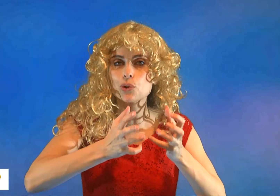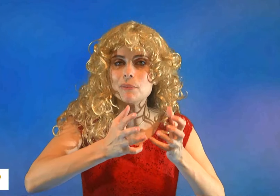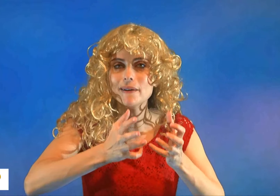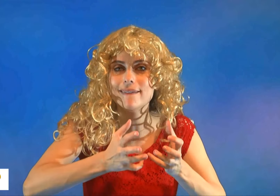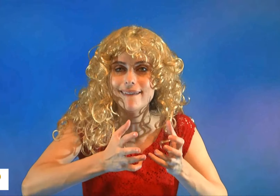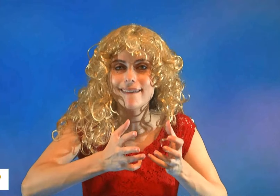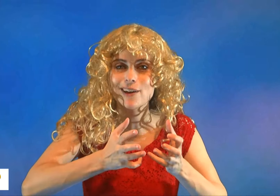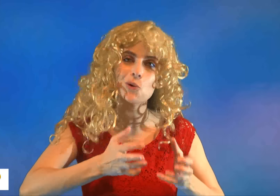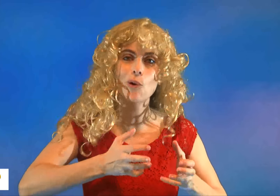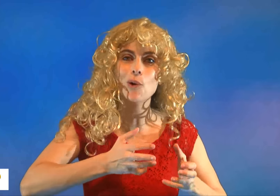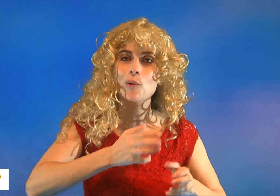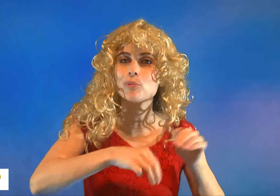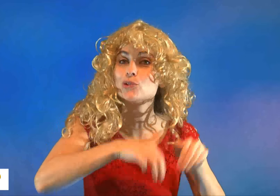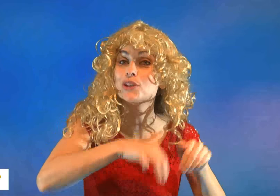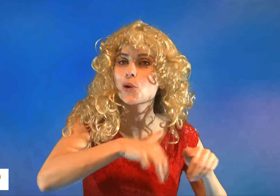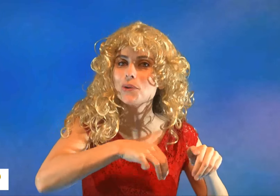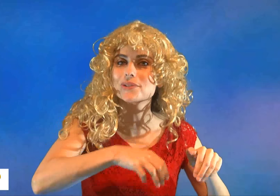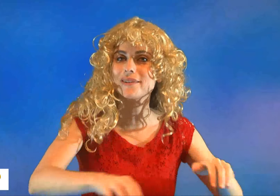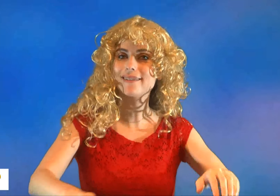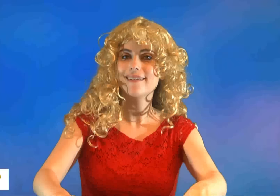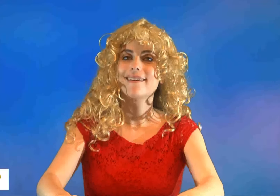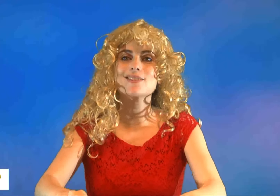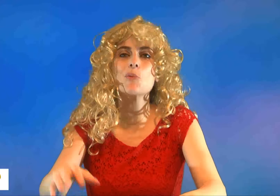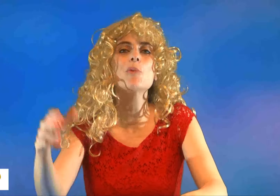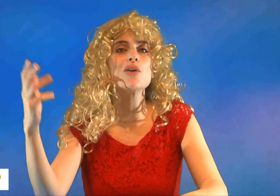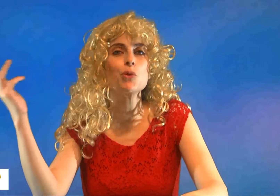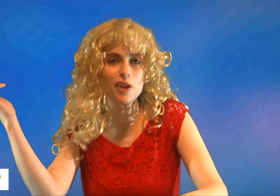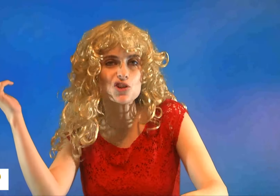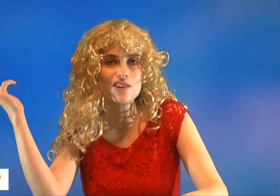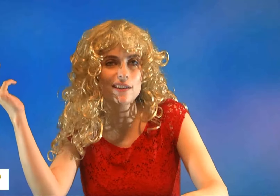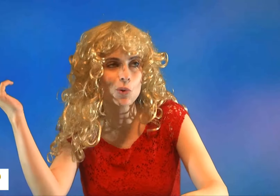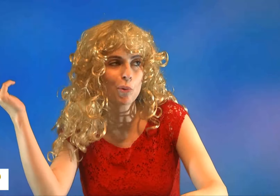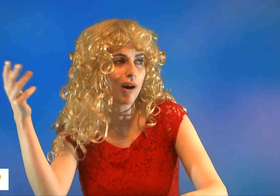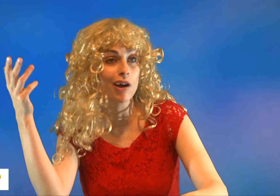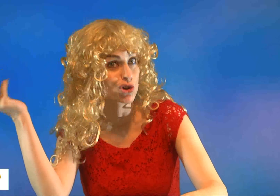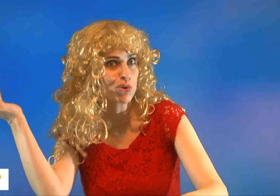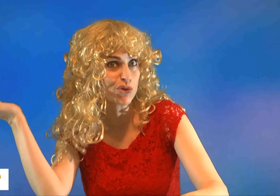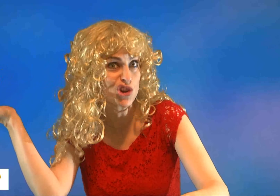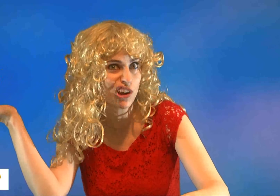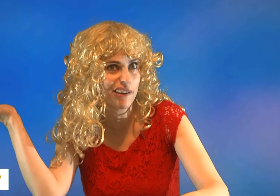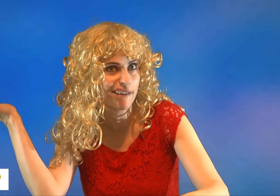butin entre les mains, et non pour celui qui creuse. C'est bon pour un vieux perché, et non pour un jeune fauché.